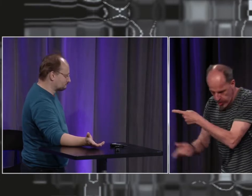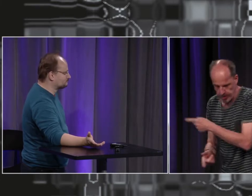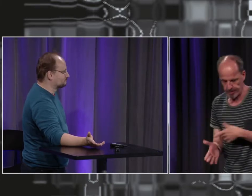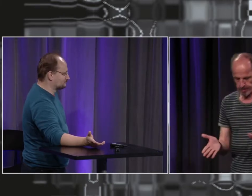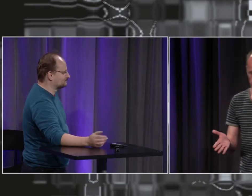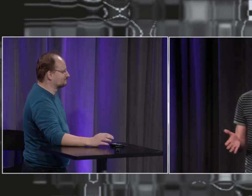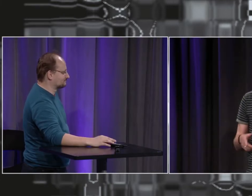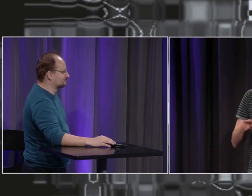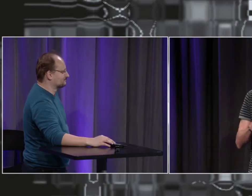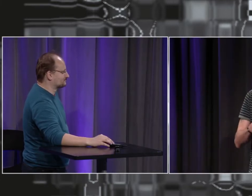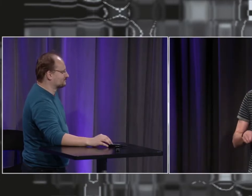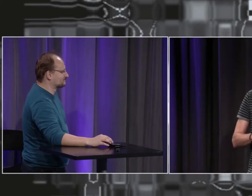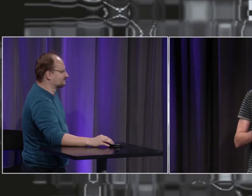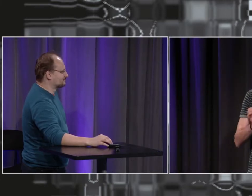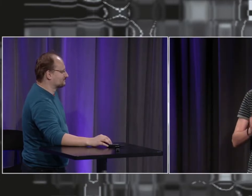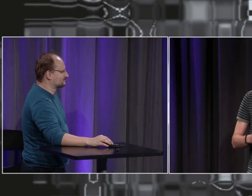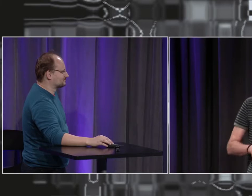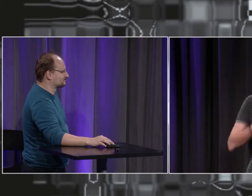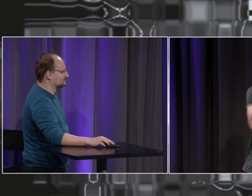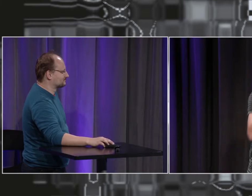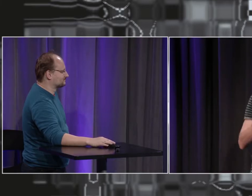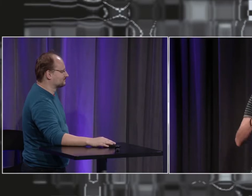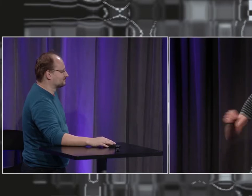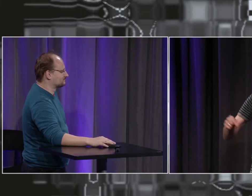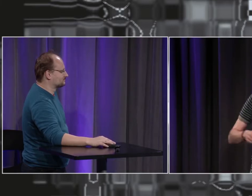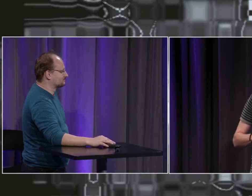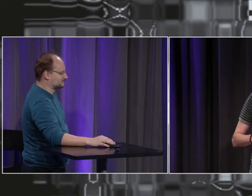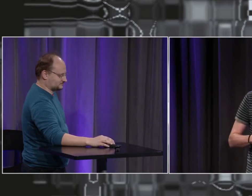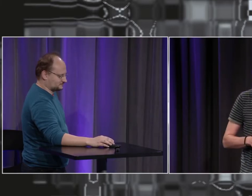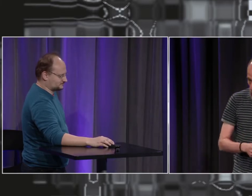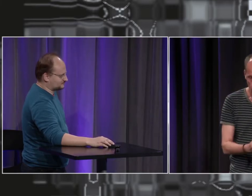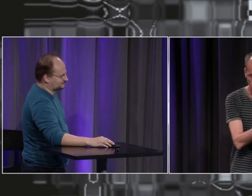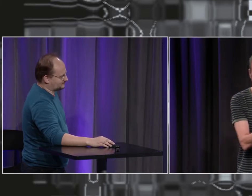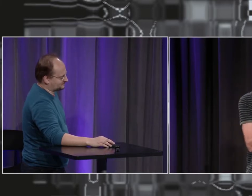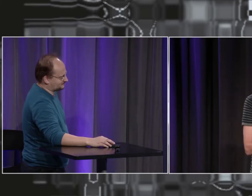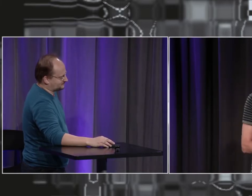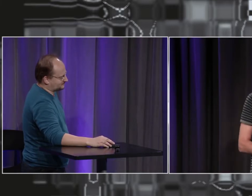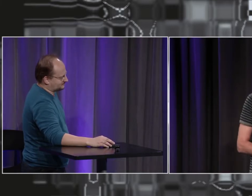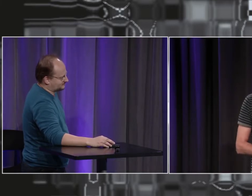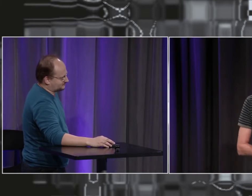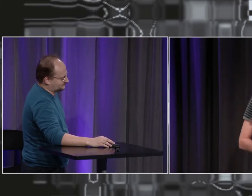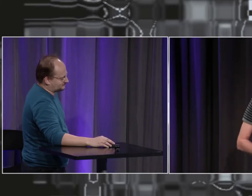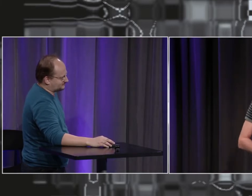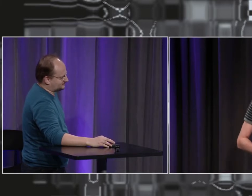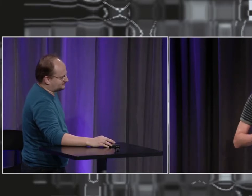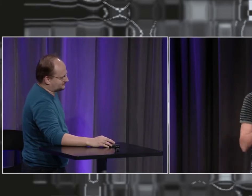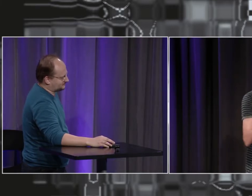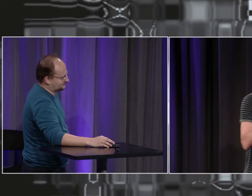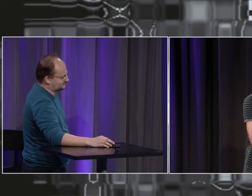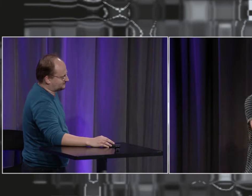à moi à fournir et à agrémenter la recherche de Yann je me suis par ailleurs rendue au Japon j'ai rencontré